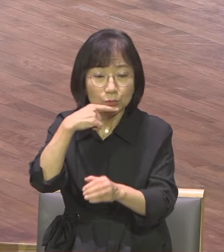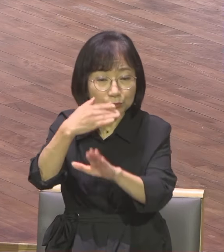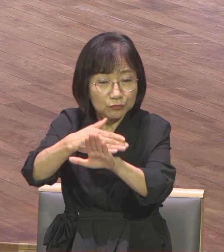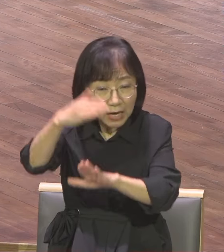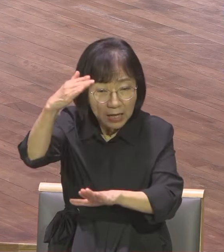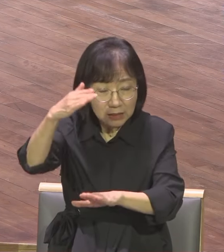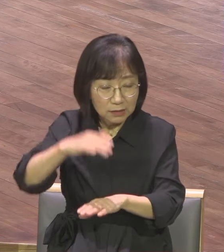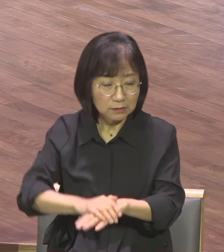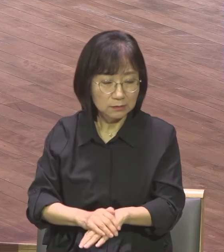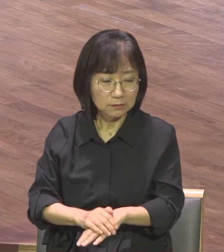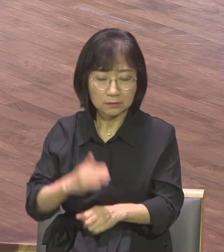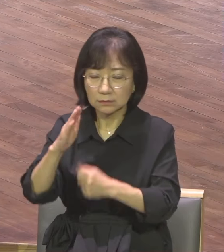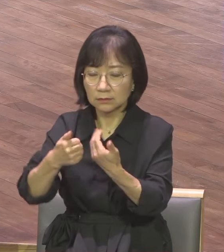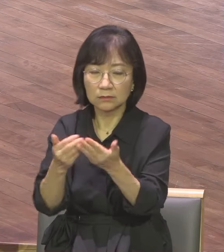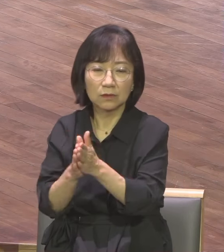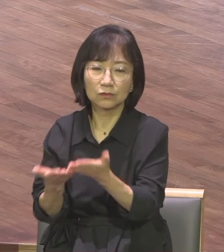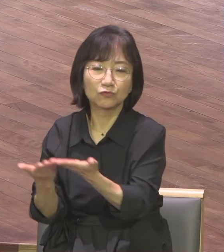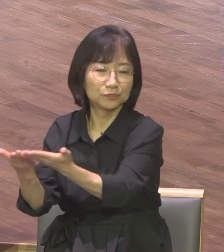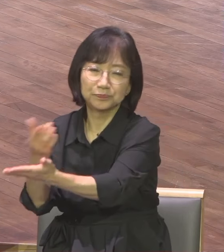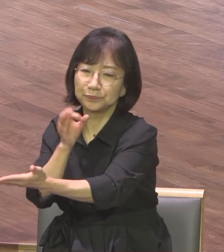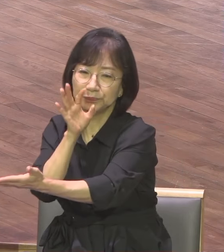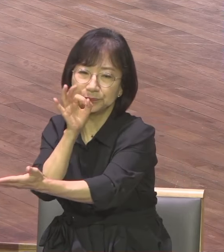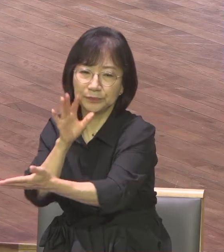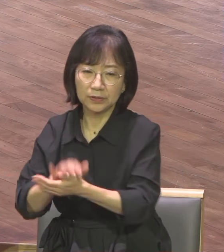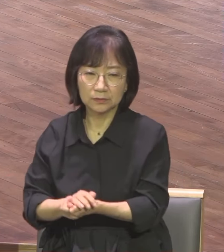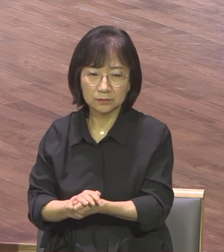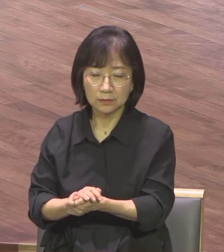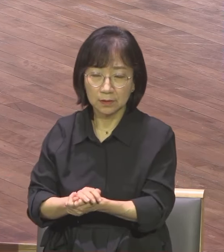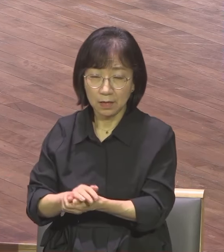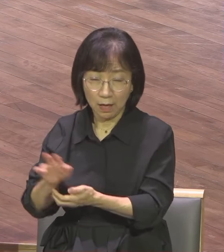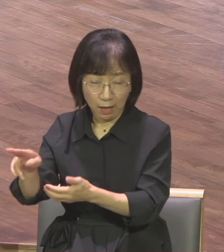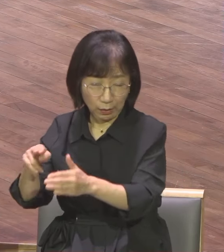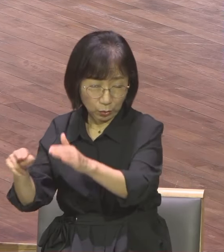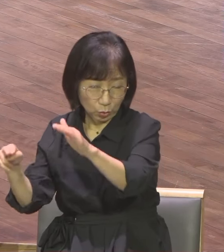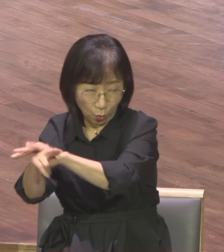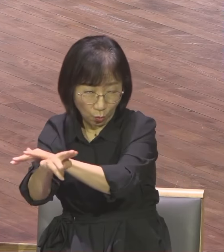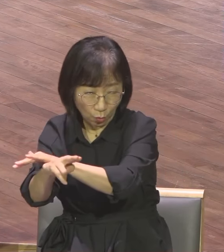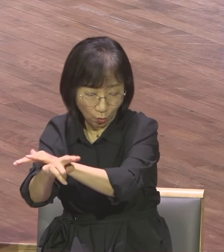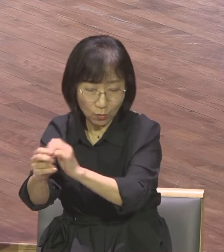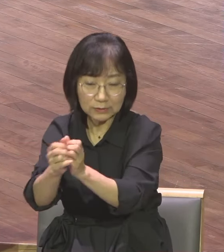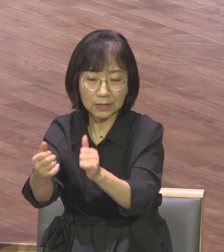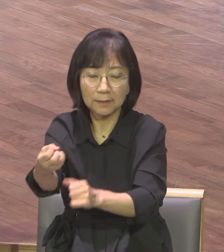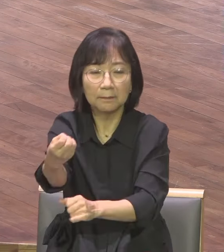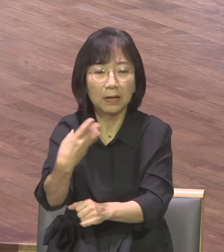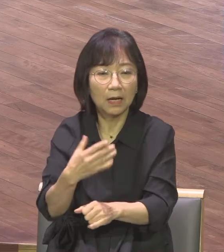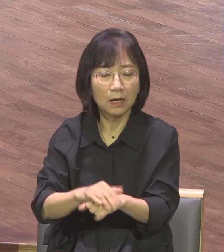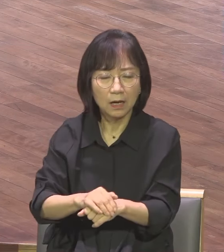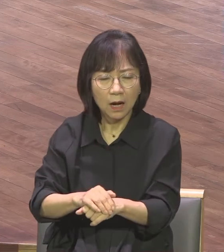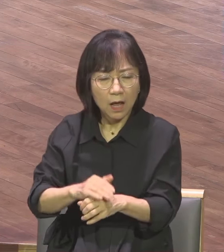북한에서 탈북한 어떤 분이 그러더라고요 북한의 지하교회의 소원이 뭐냐 이 성경 하나 갖는 거예요